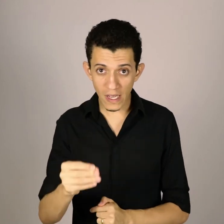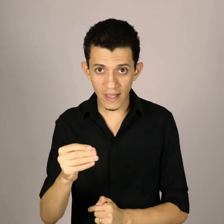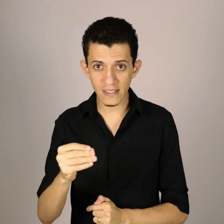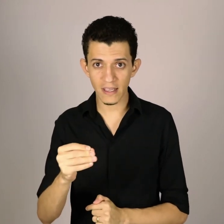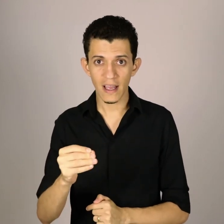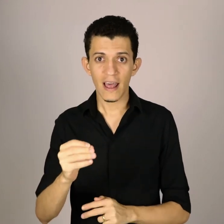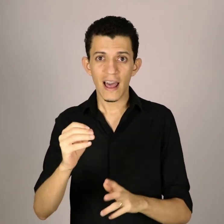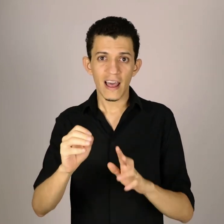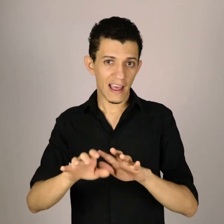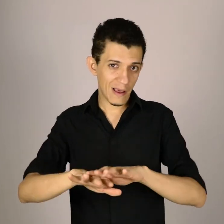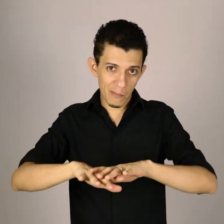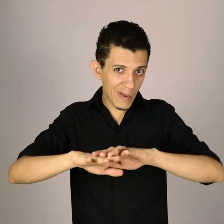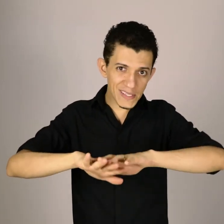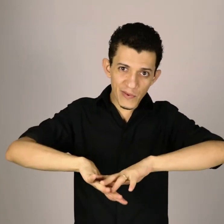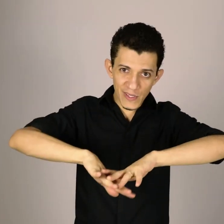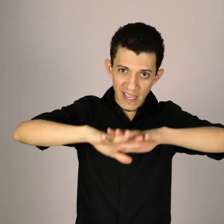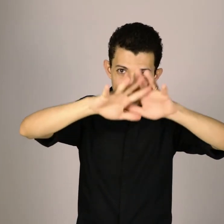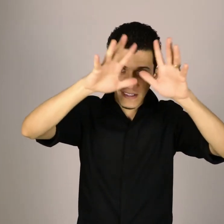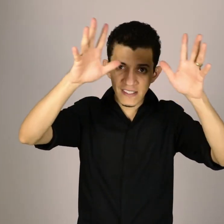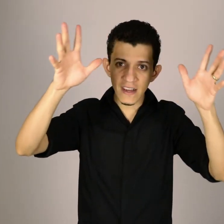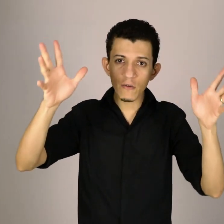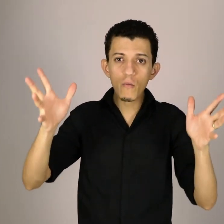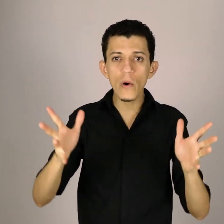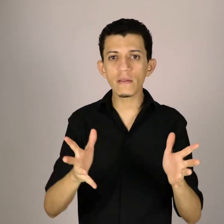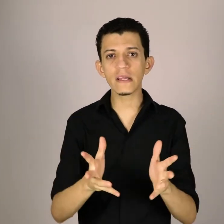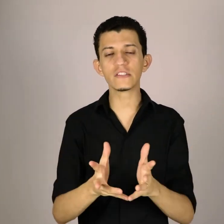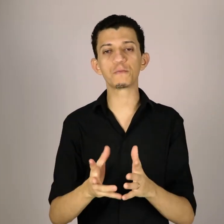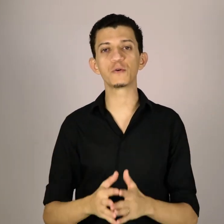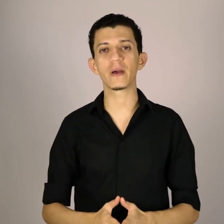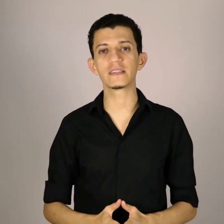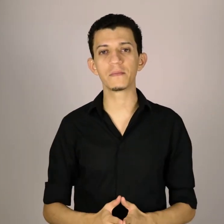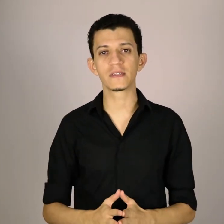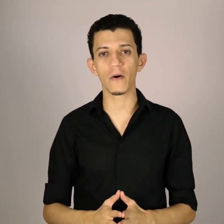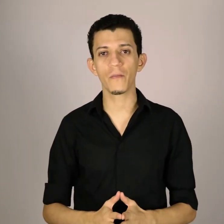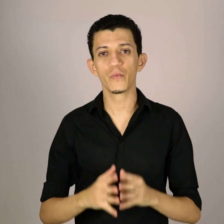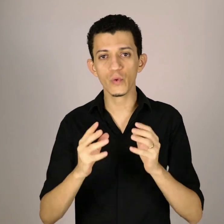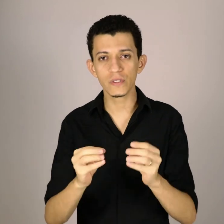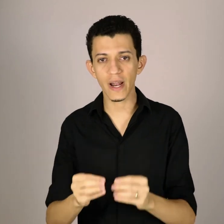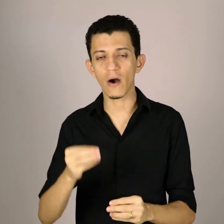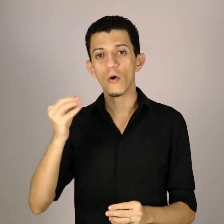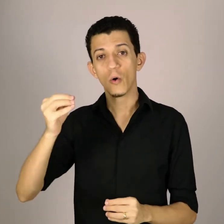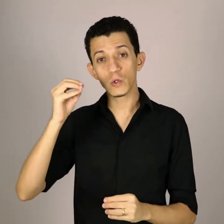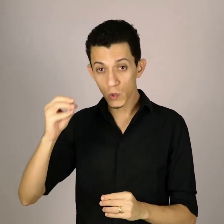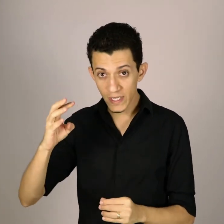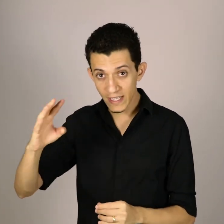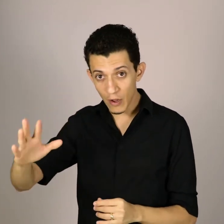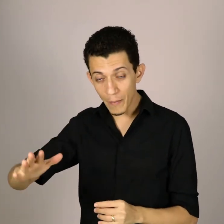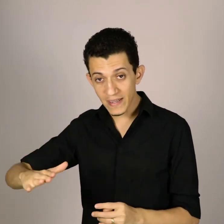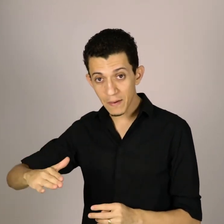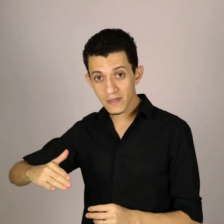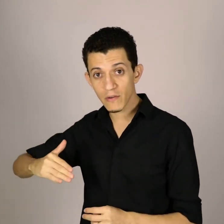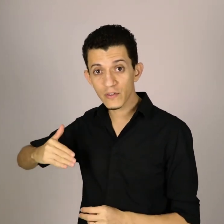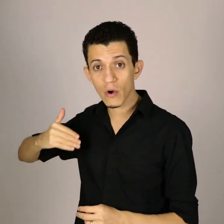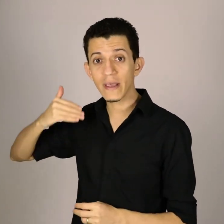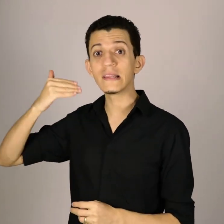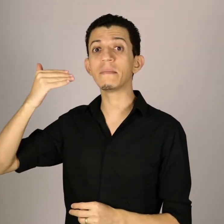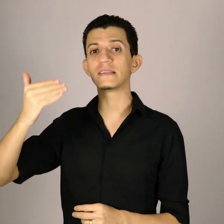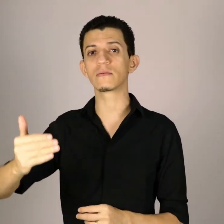certeza, mesmo você avançando muito nesse tipo de percepção, no geral, os surdos ainda têm uma percepção visual ainda mais